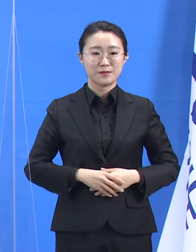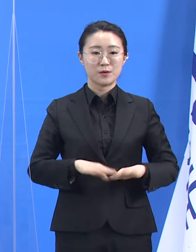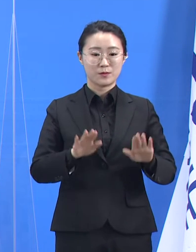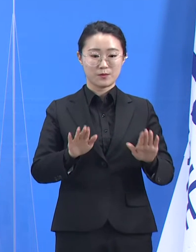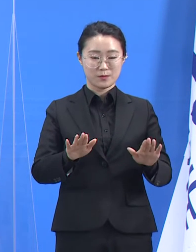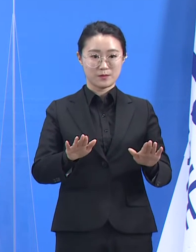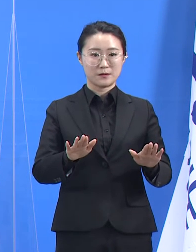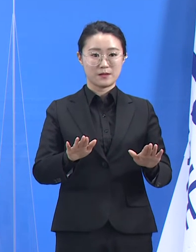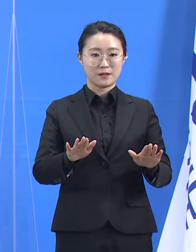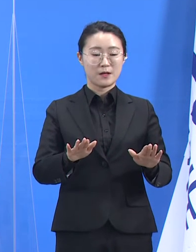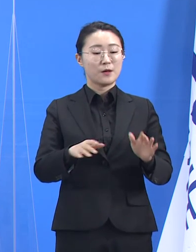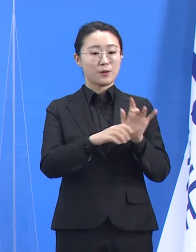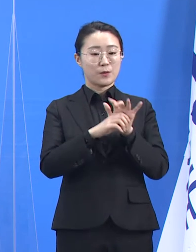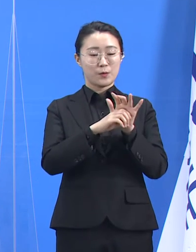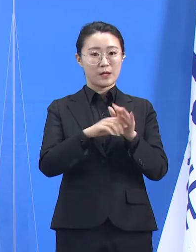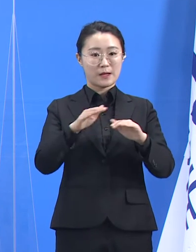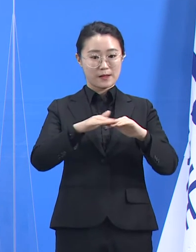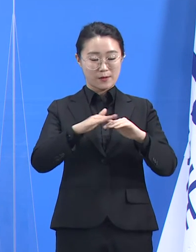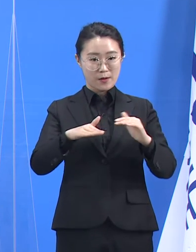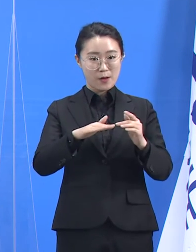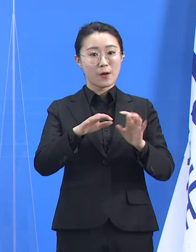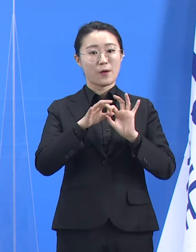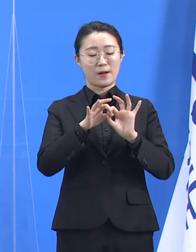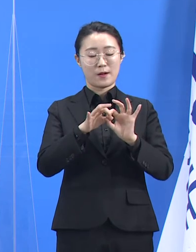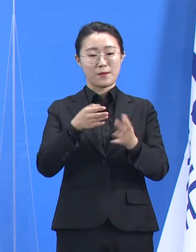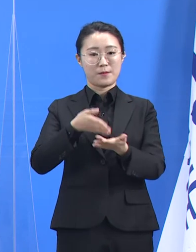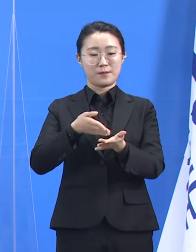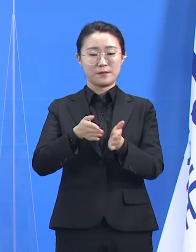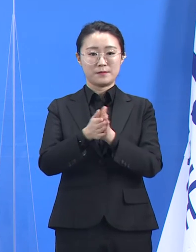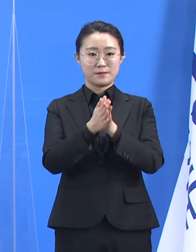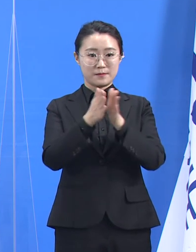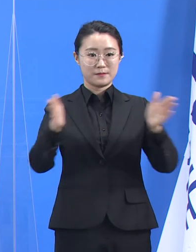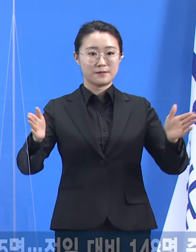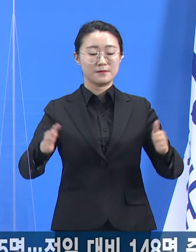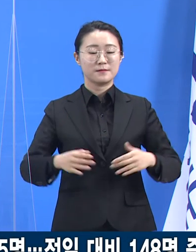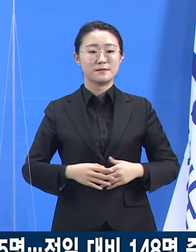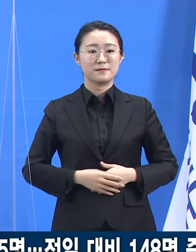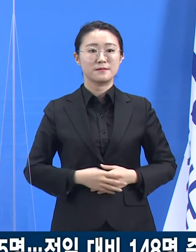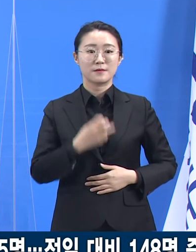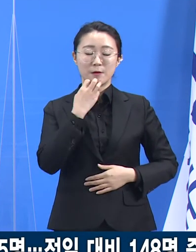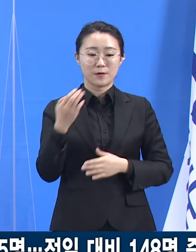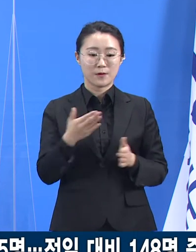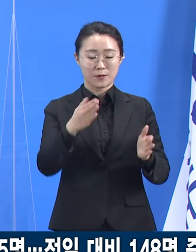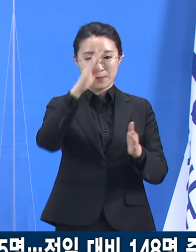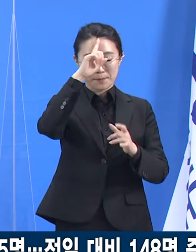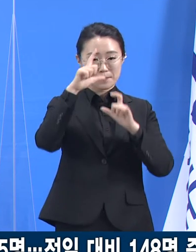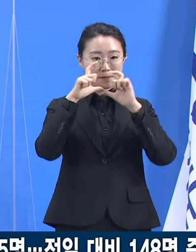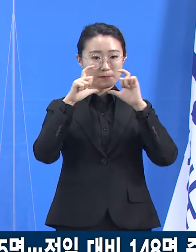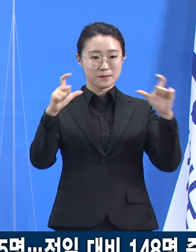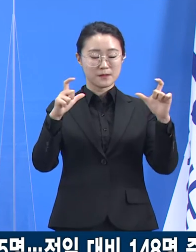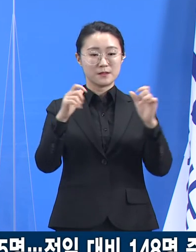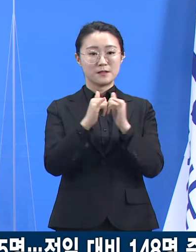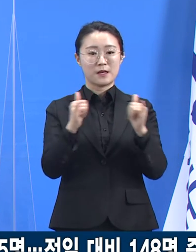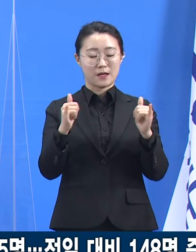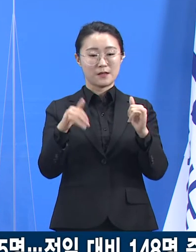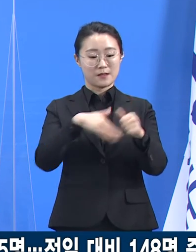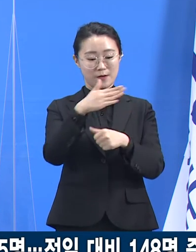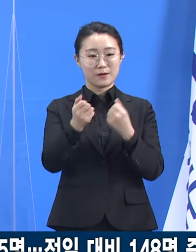코로나19 대응 관련 정례 기자회견을 시작하겠습니다. 경기도의 확진자 발생 현황입니다.